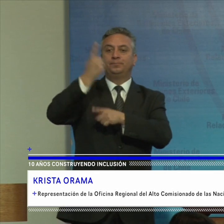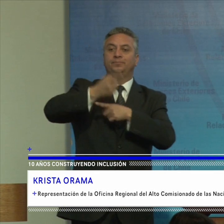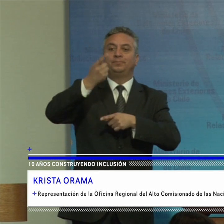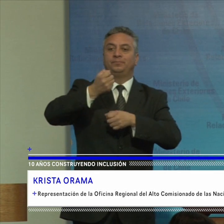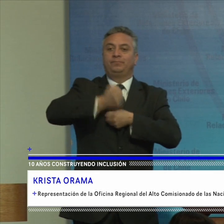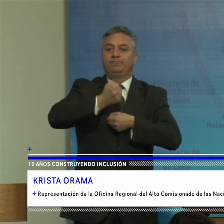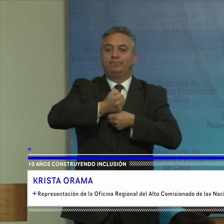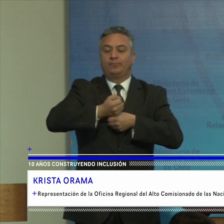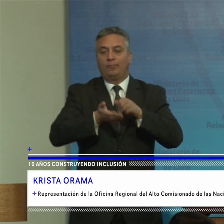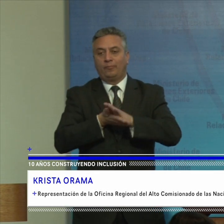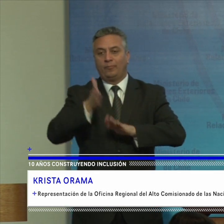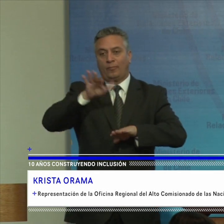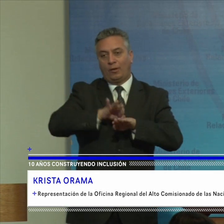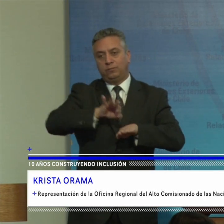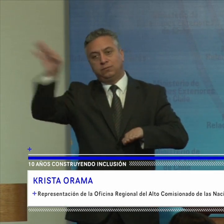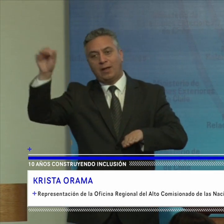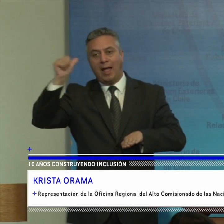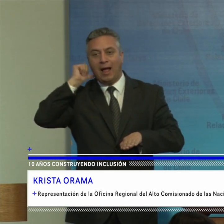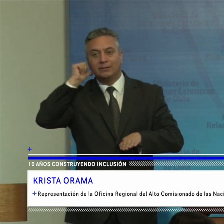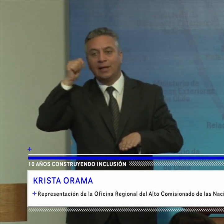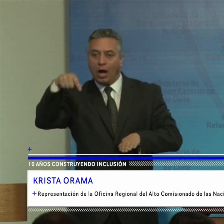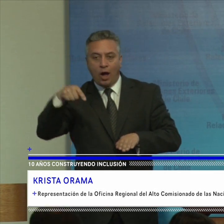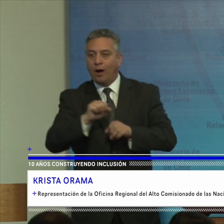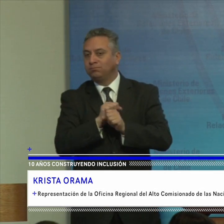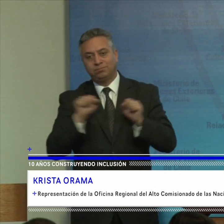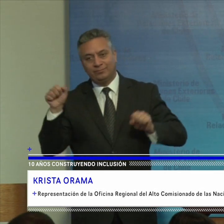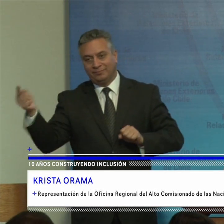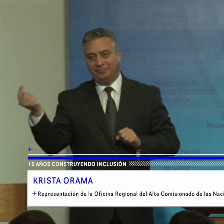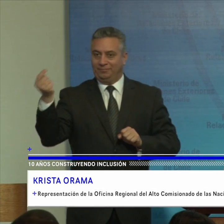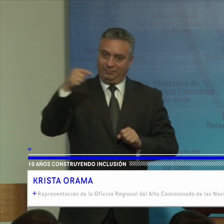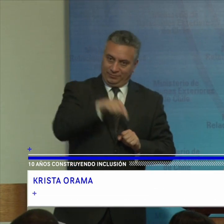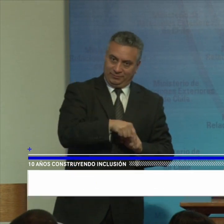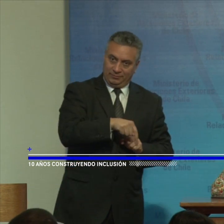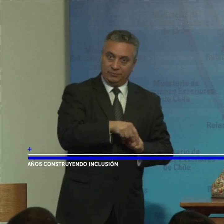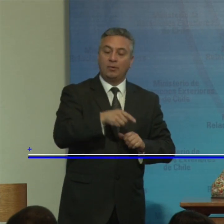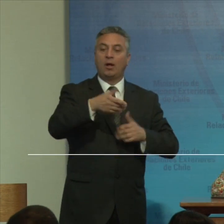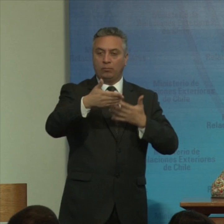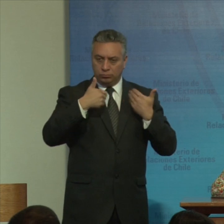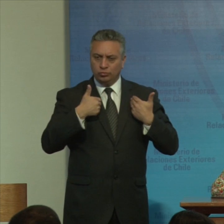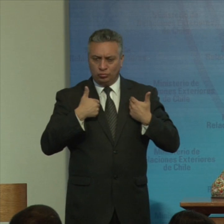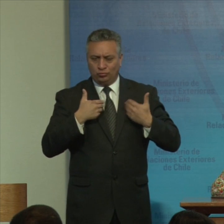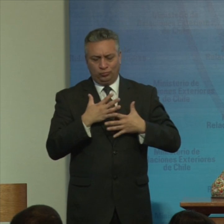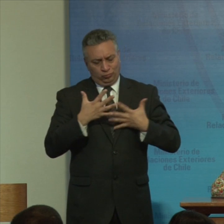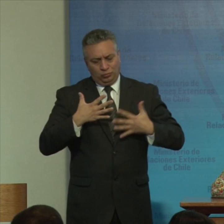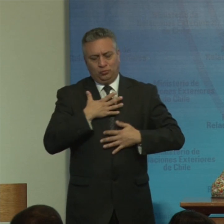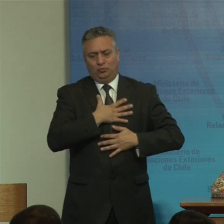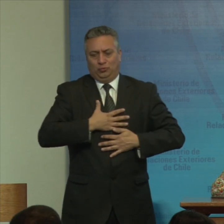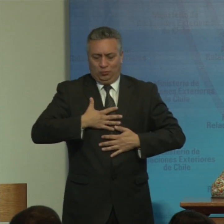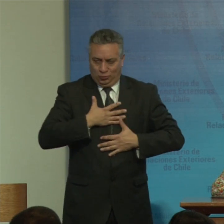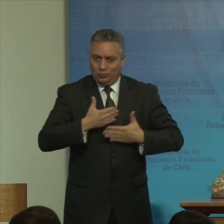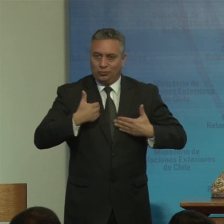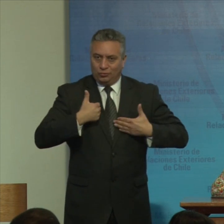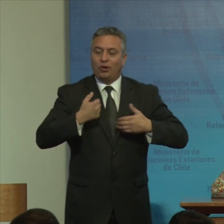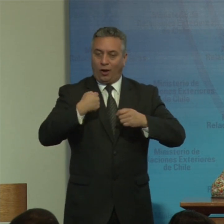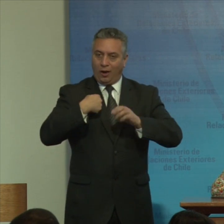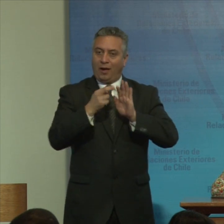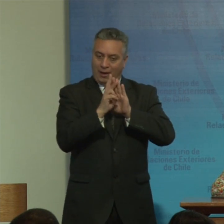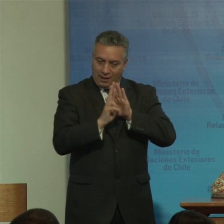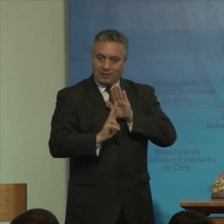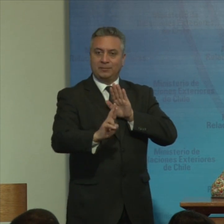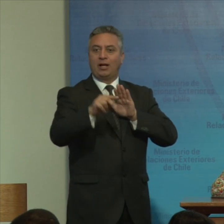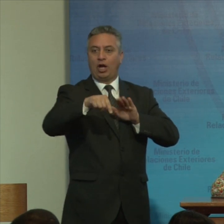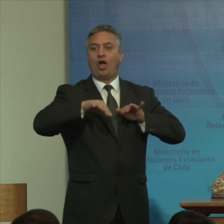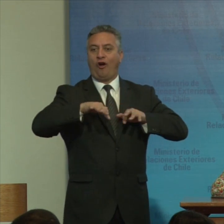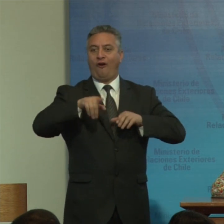no puede acompañarles en esta jornada pero con mucho gusto represento nuestra oficina aquí